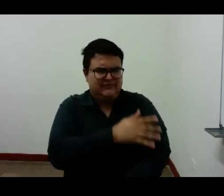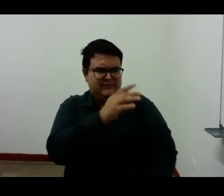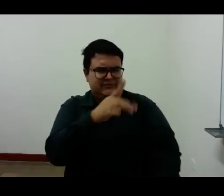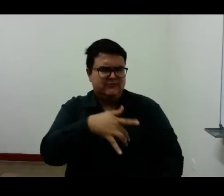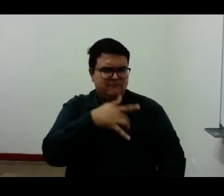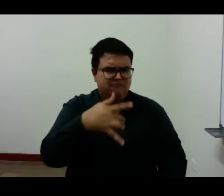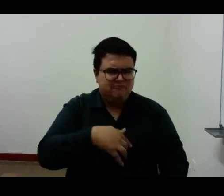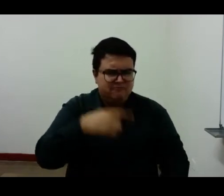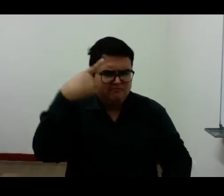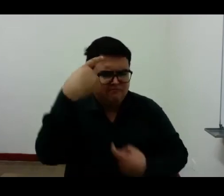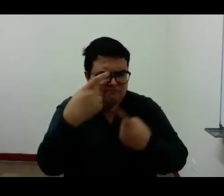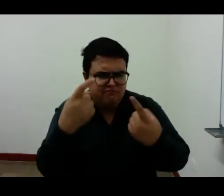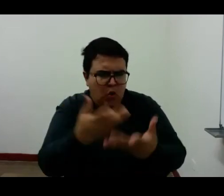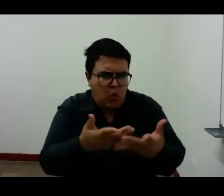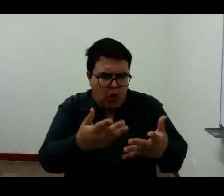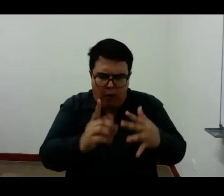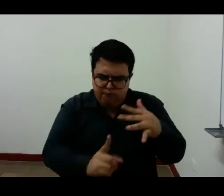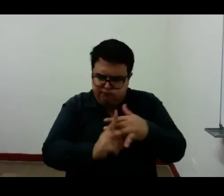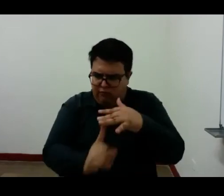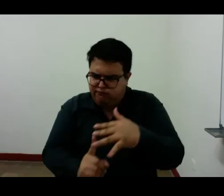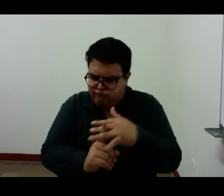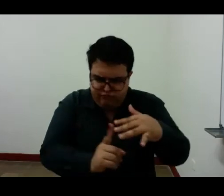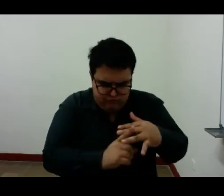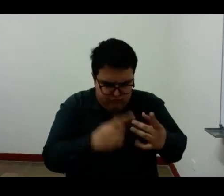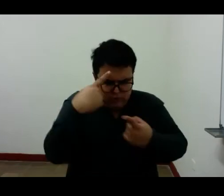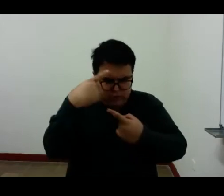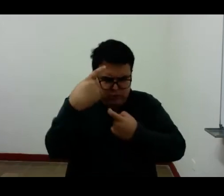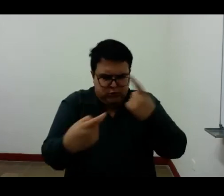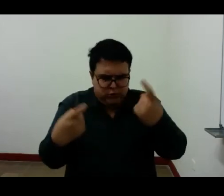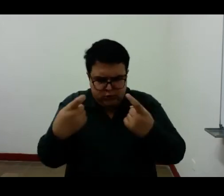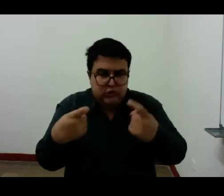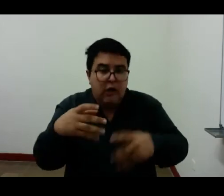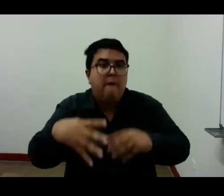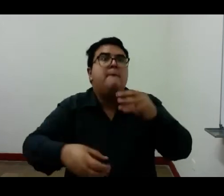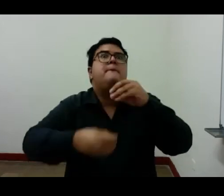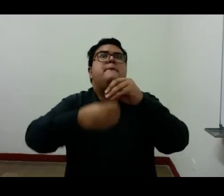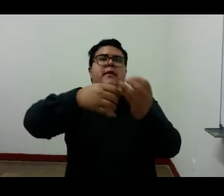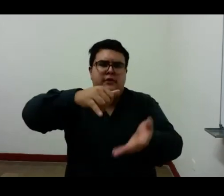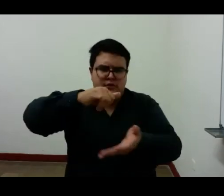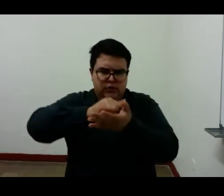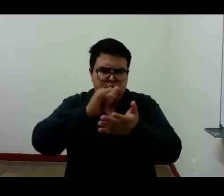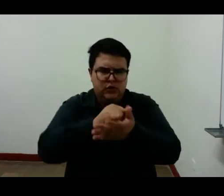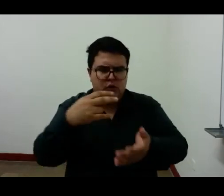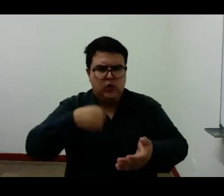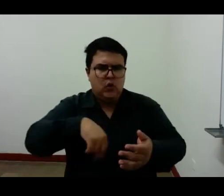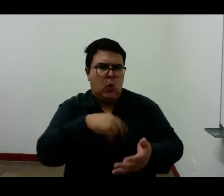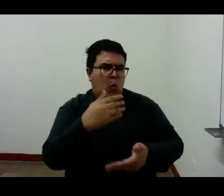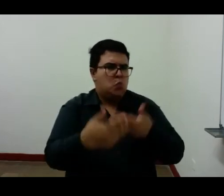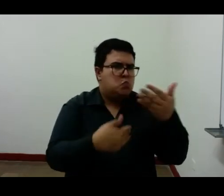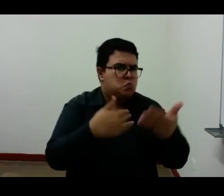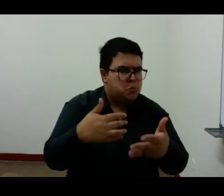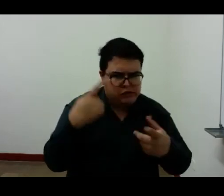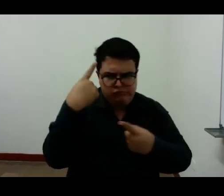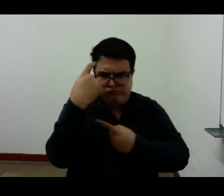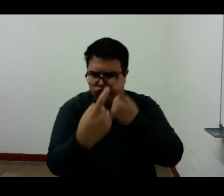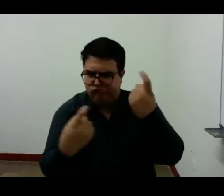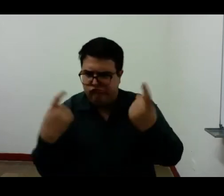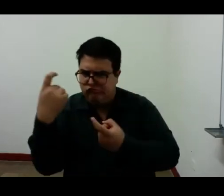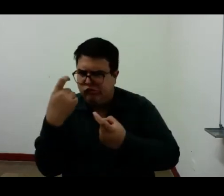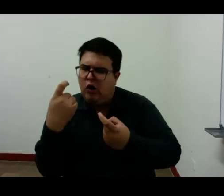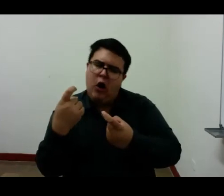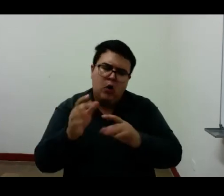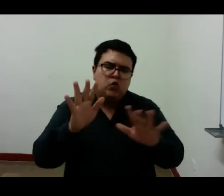desconocidos y si nos entregamos con asiduidad no solo a la contemplación